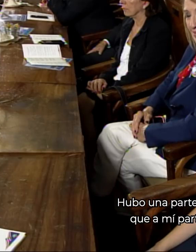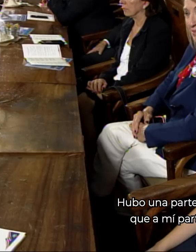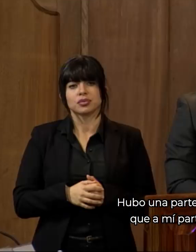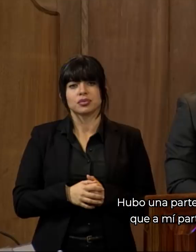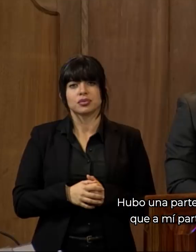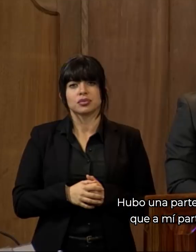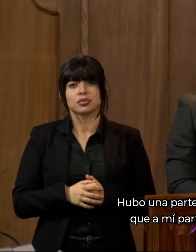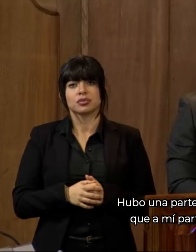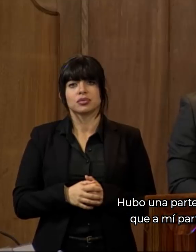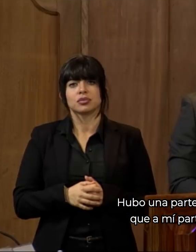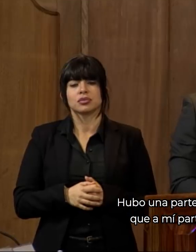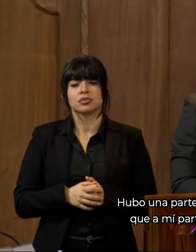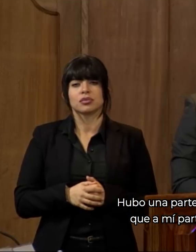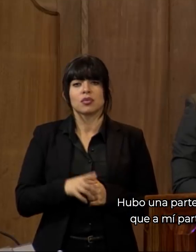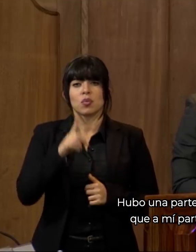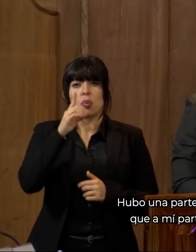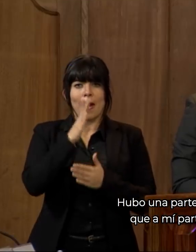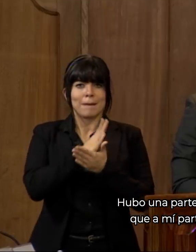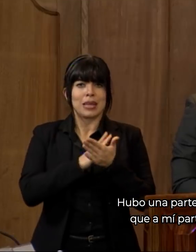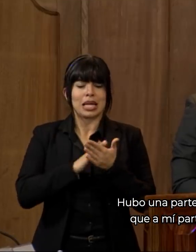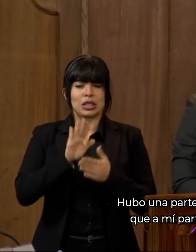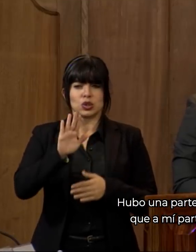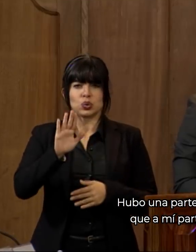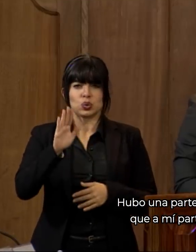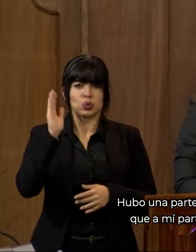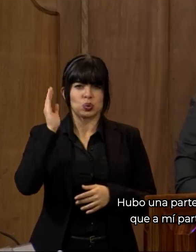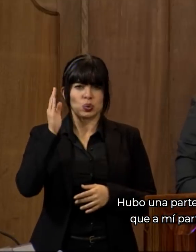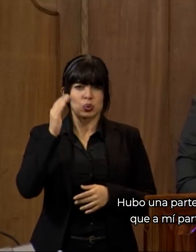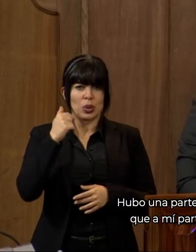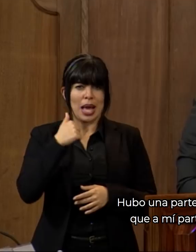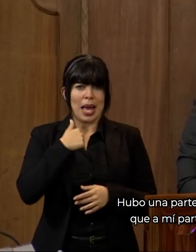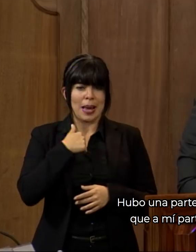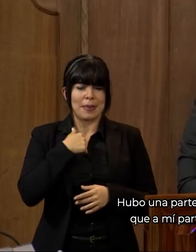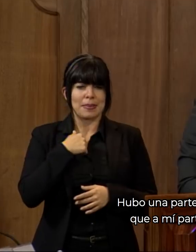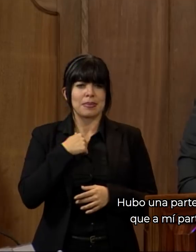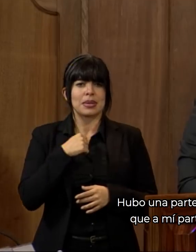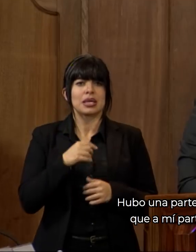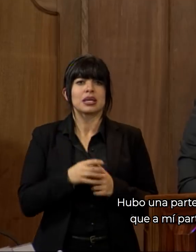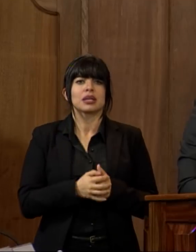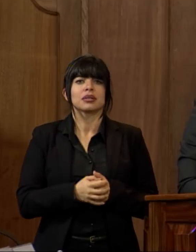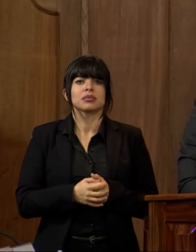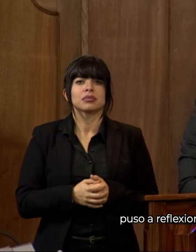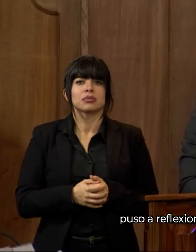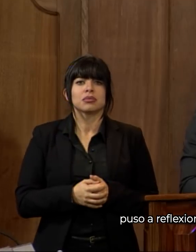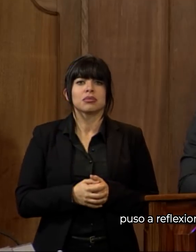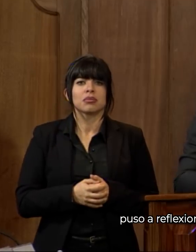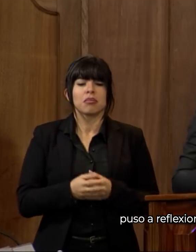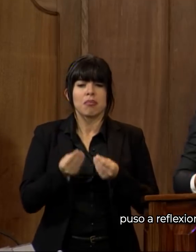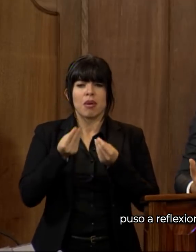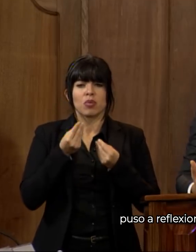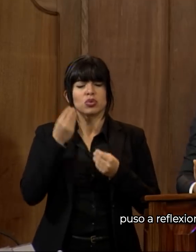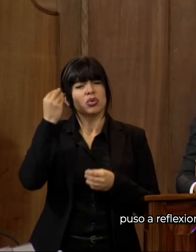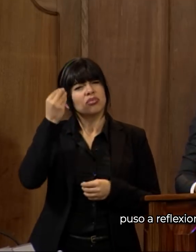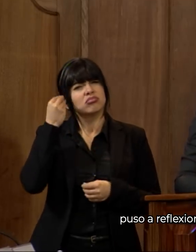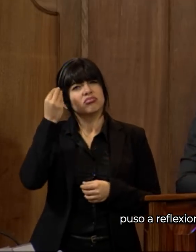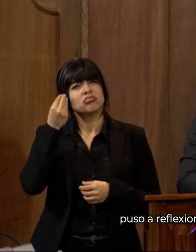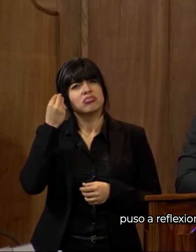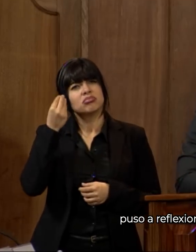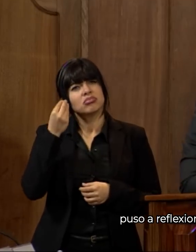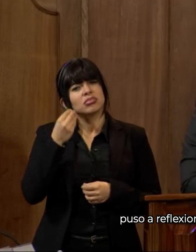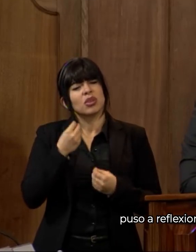Hubo una parte de tu intervención que a mí particularmente me puso a reflexionar y me